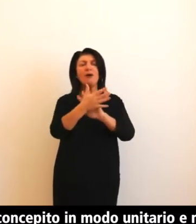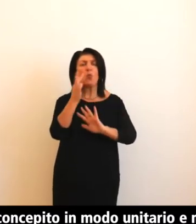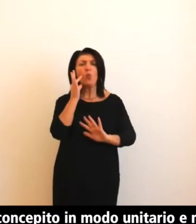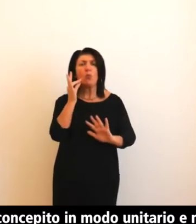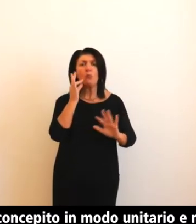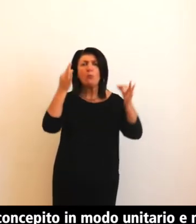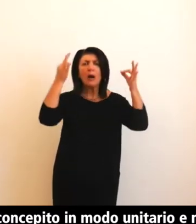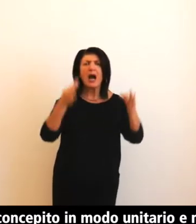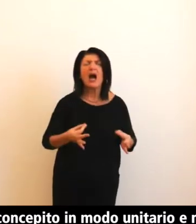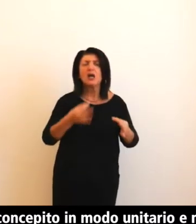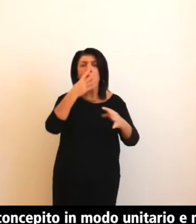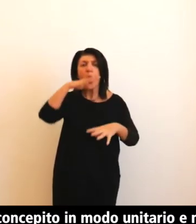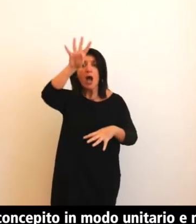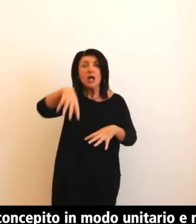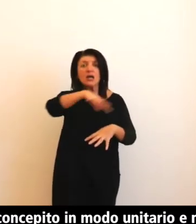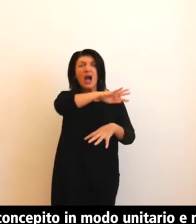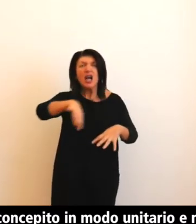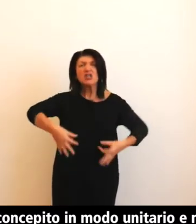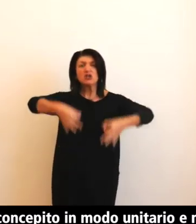divisione in spazi geometrici ben definiti.